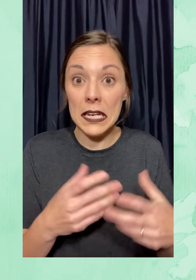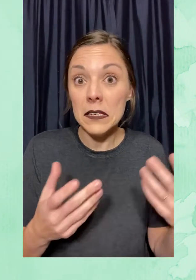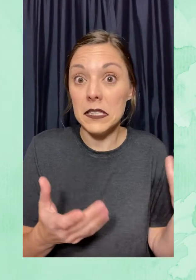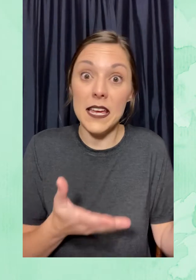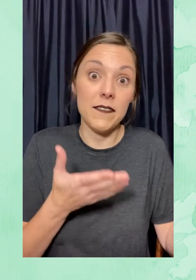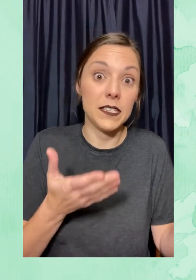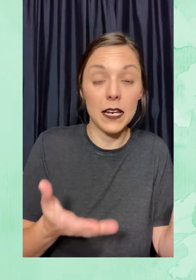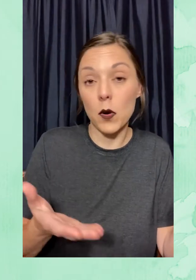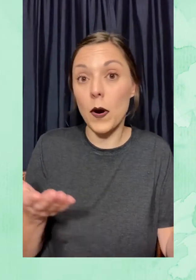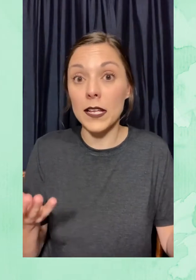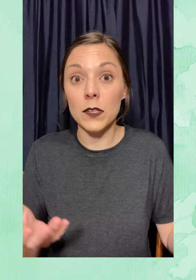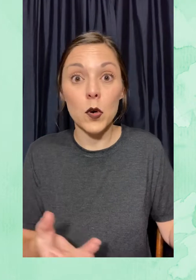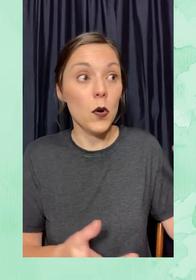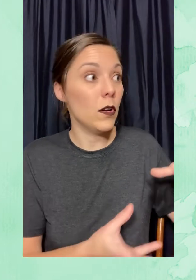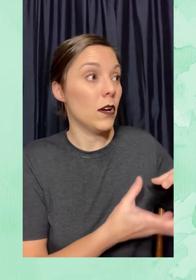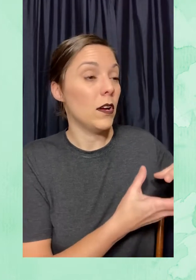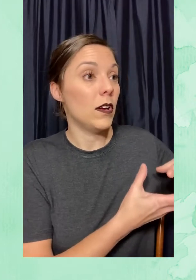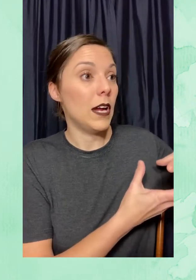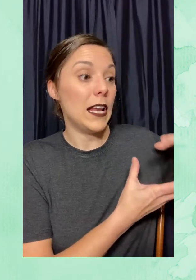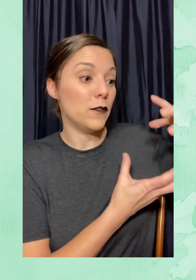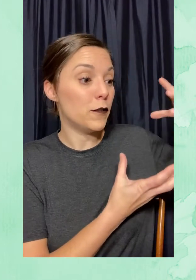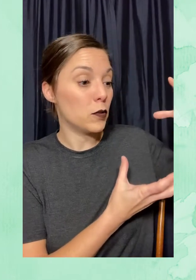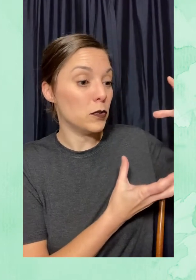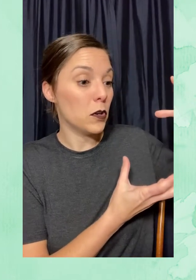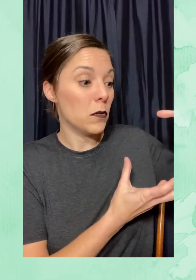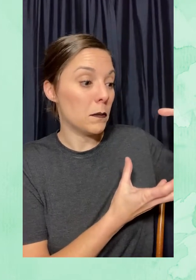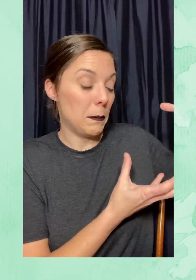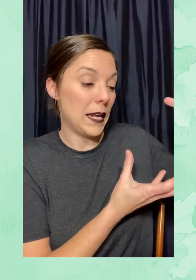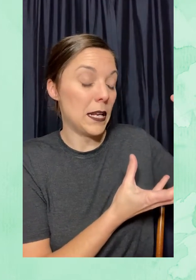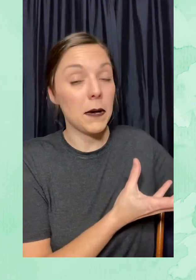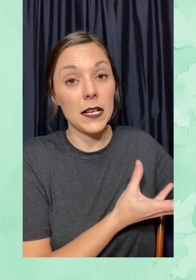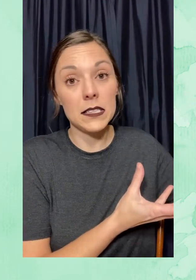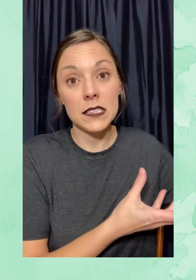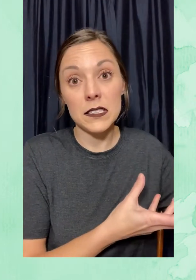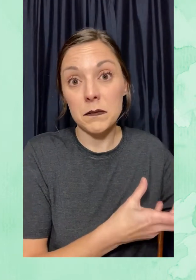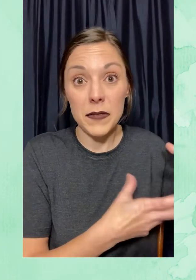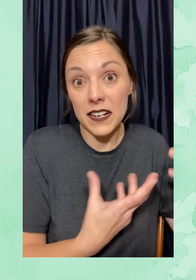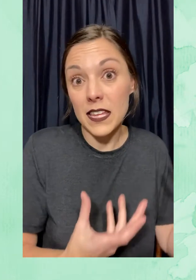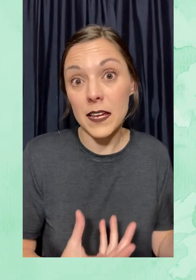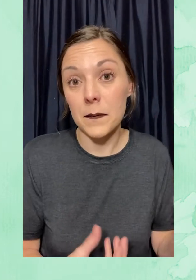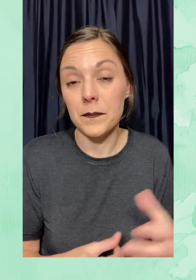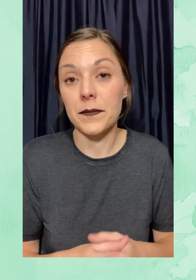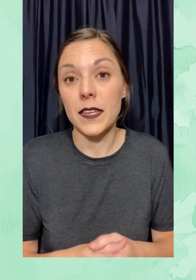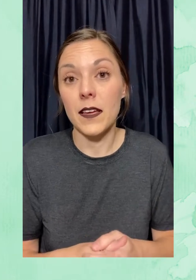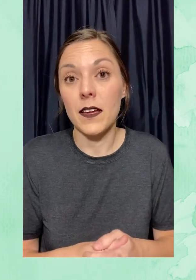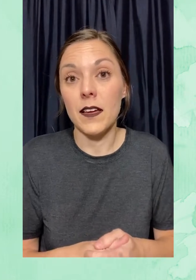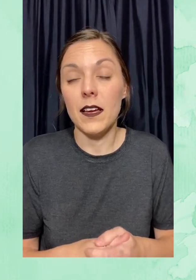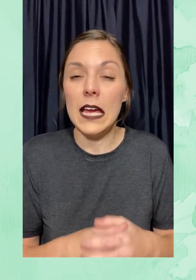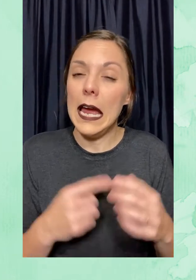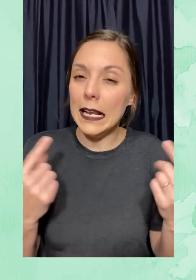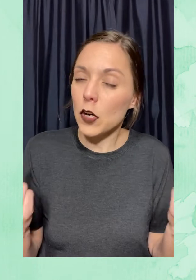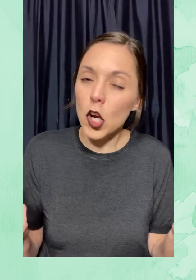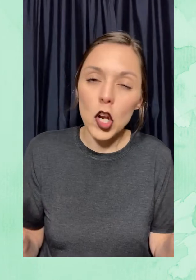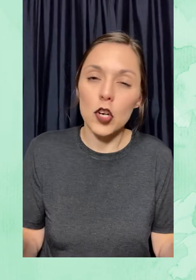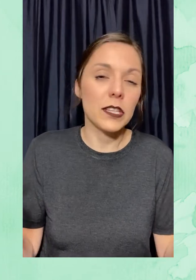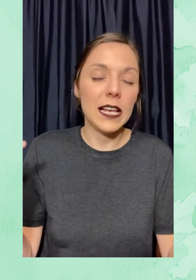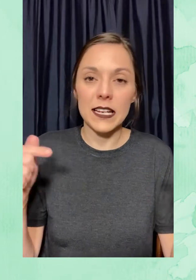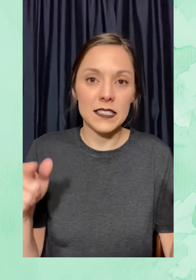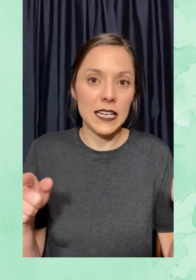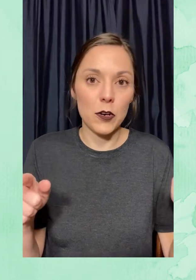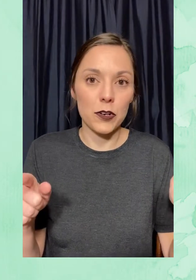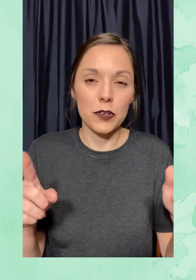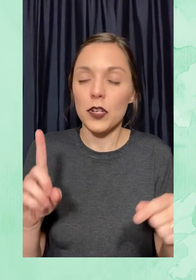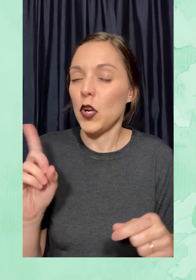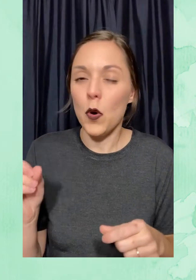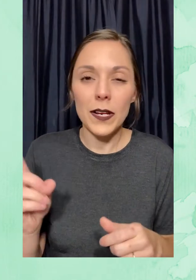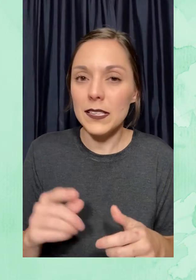Y de vez en cuando, el fruto viene más verde. El color del